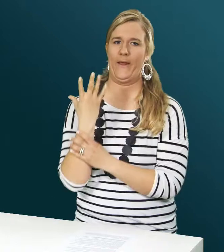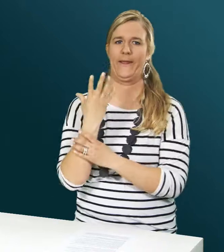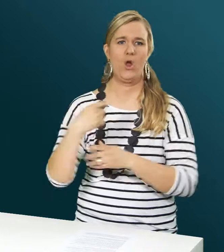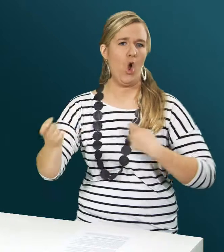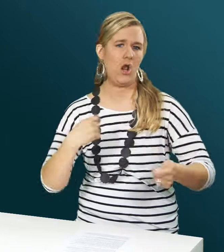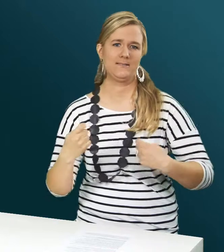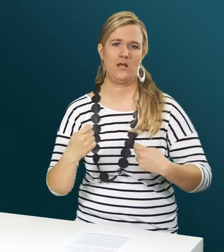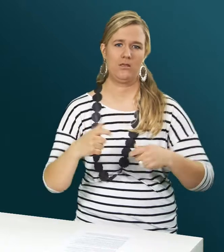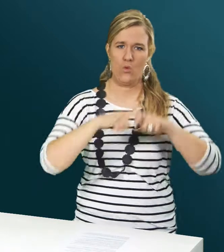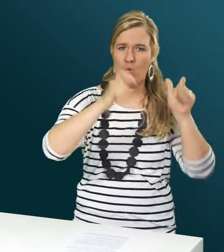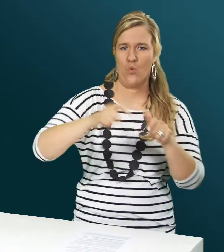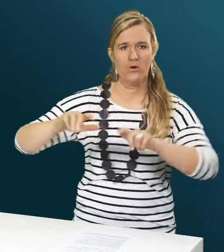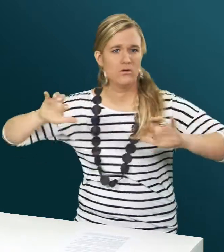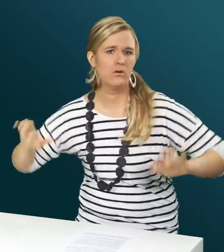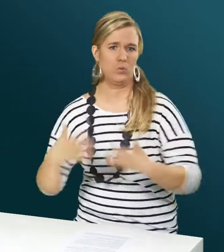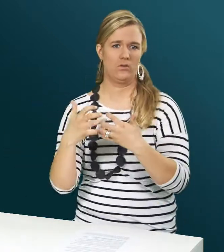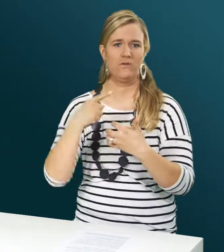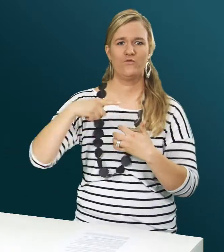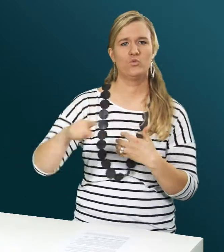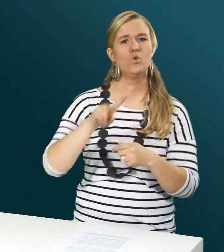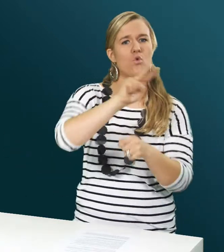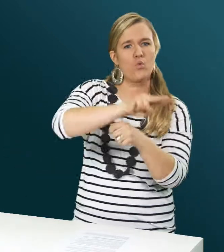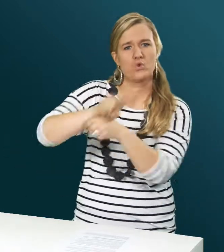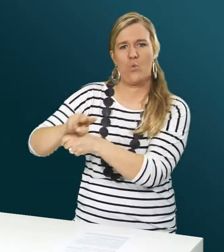gegründet werden, welche IV-unabhängig arbeiten.